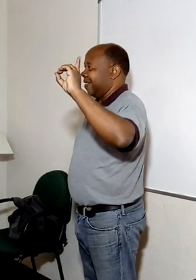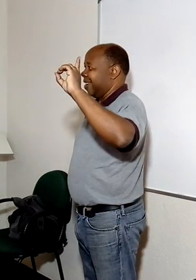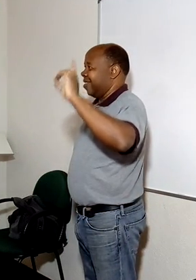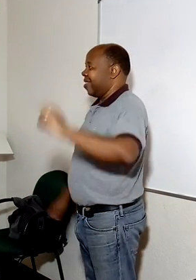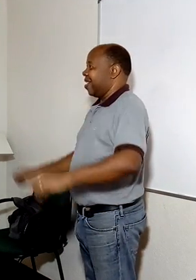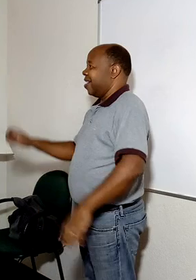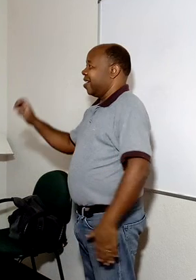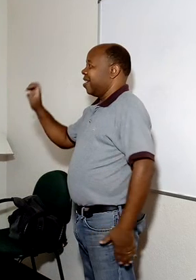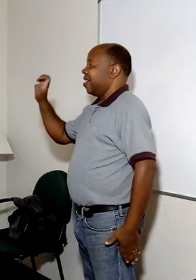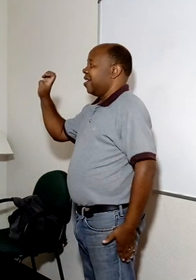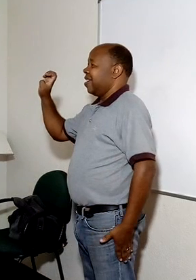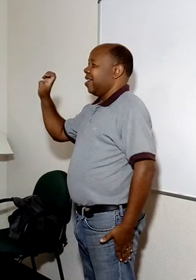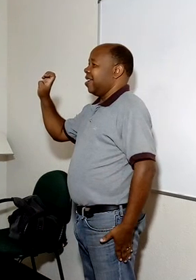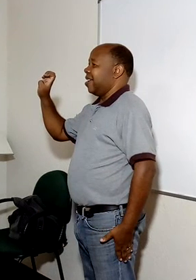Ok, joia. E.